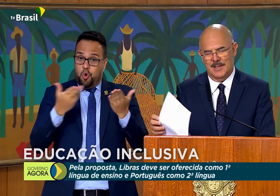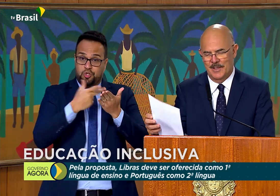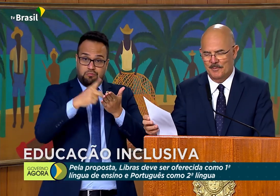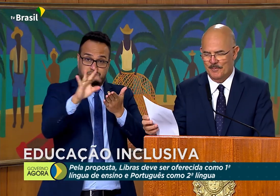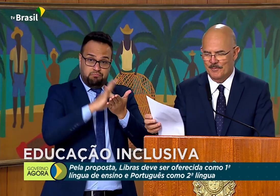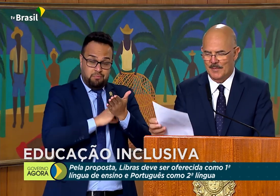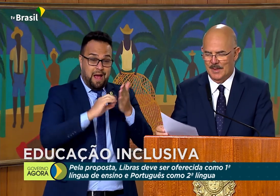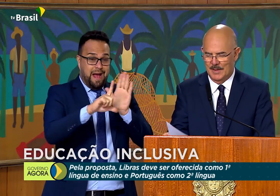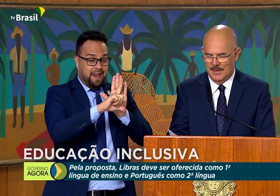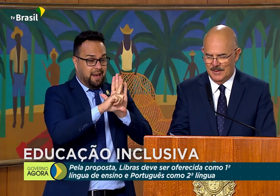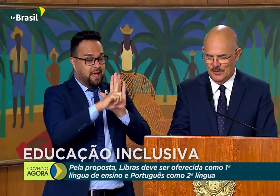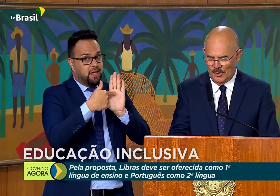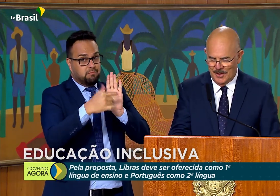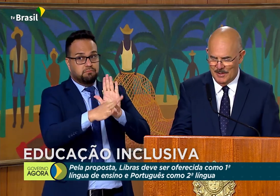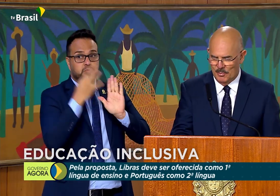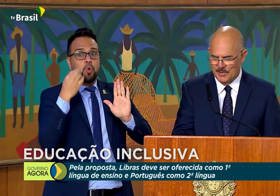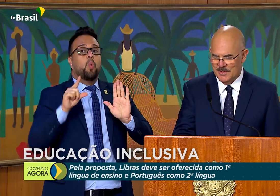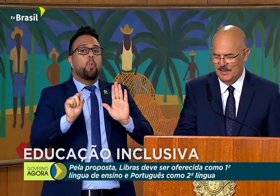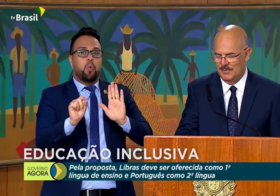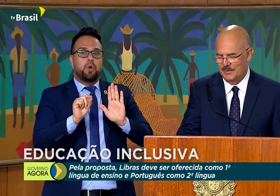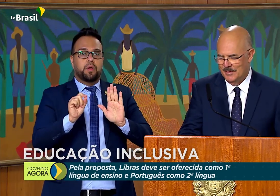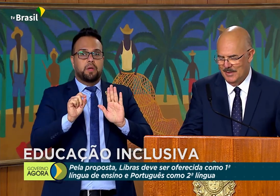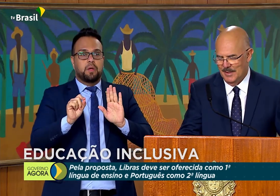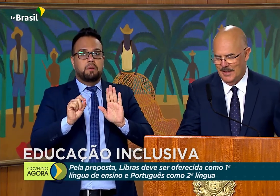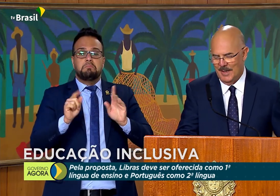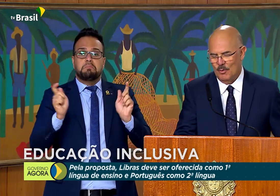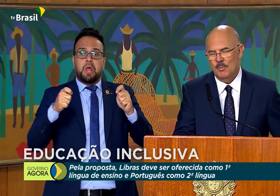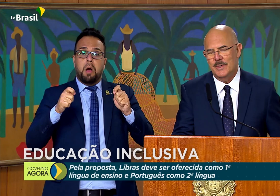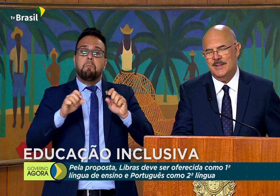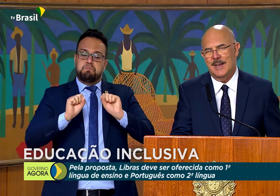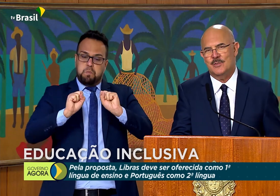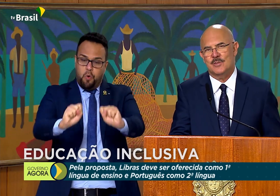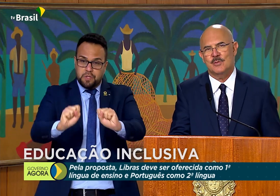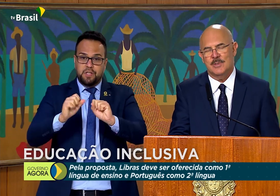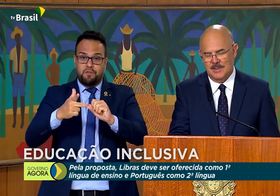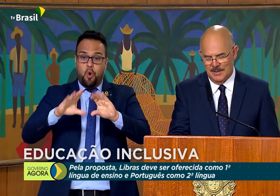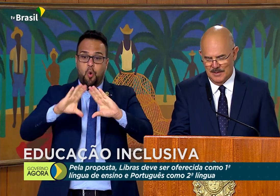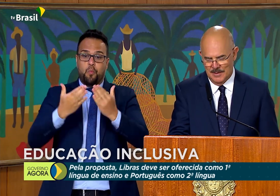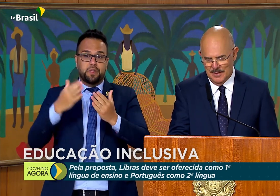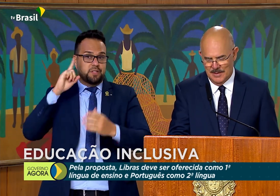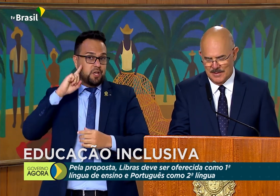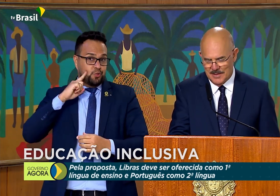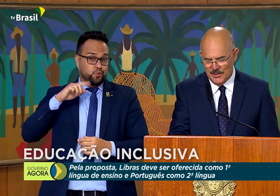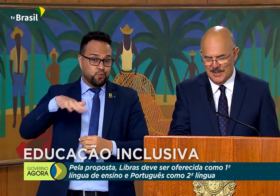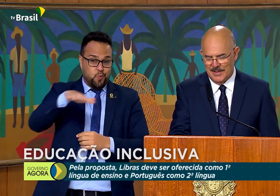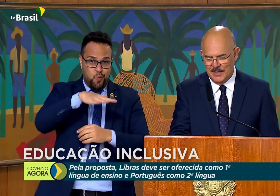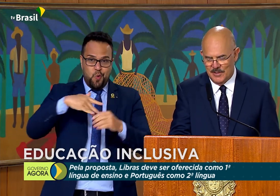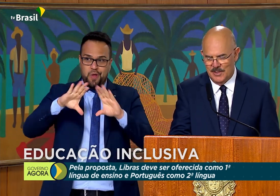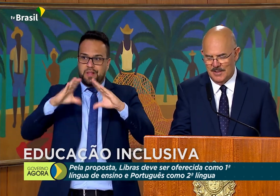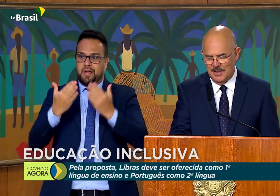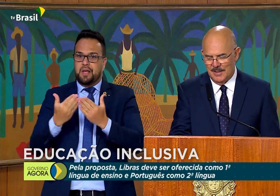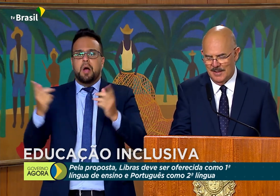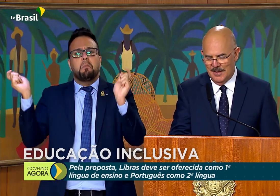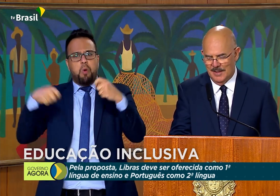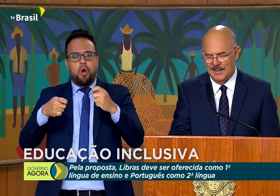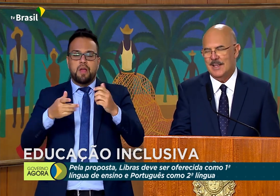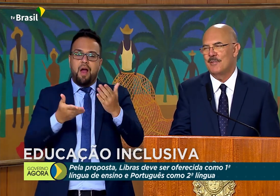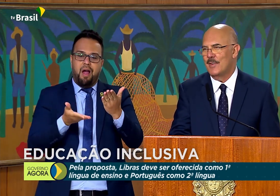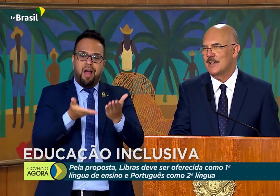lei torna possível que a comunidade surda seja atendida através